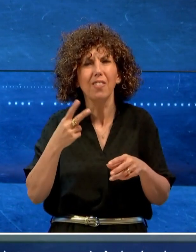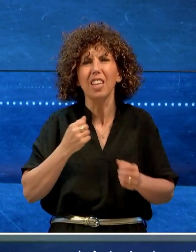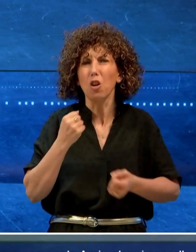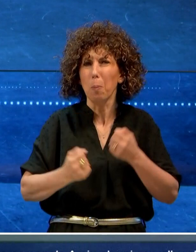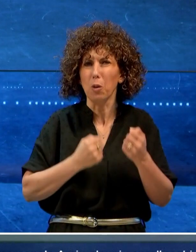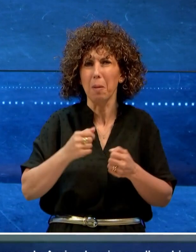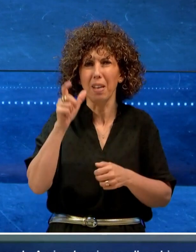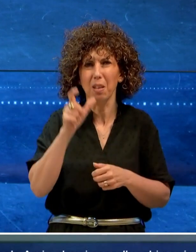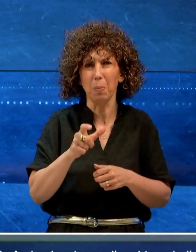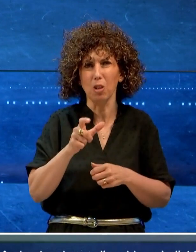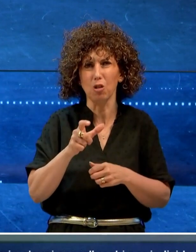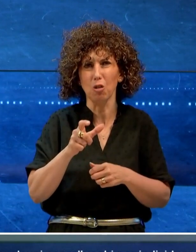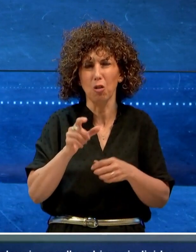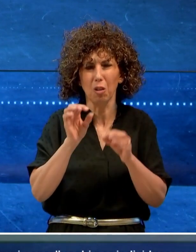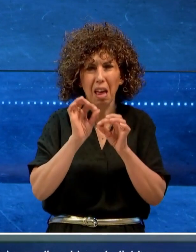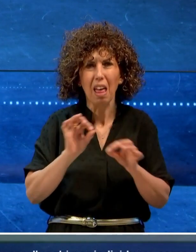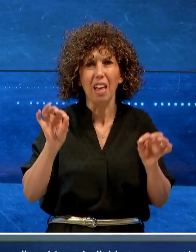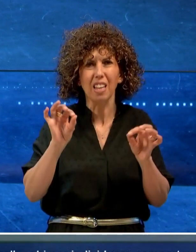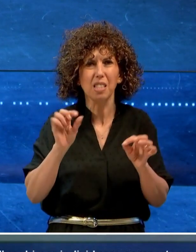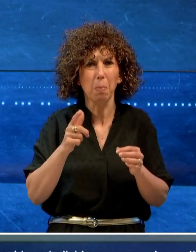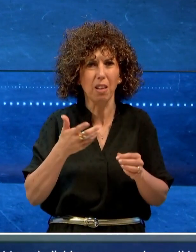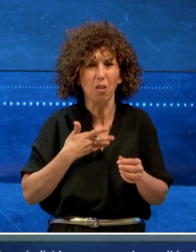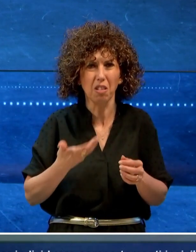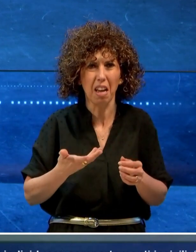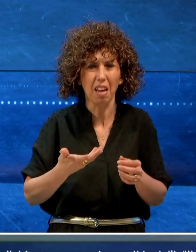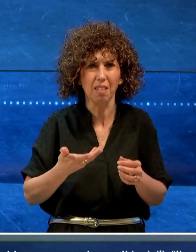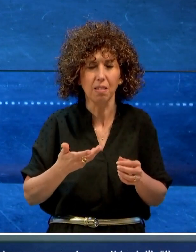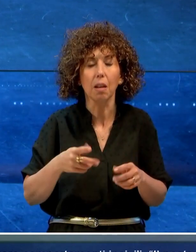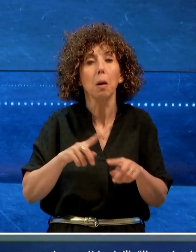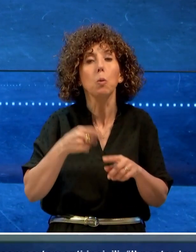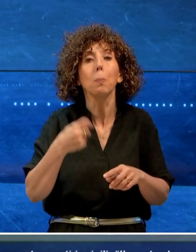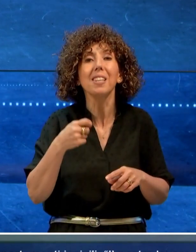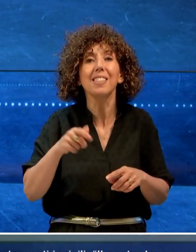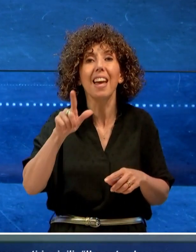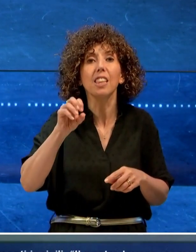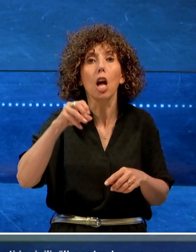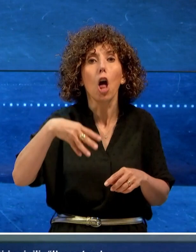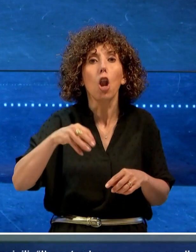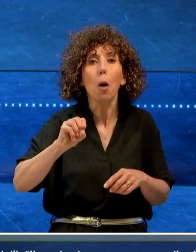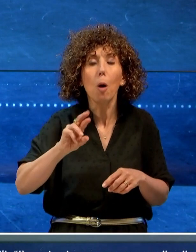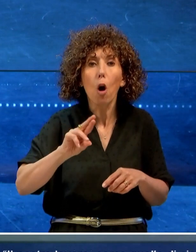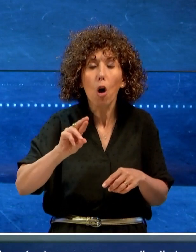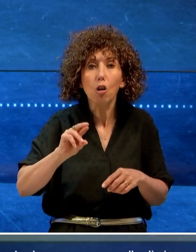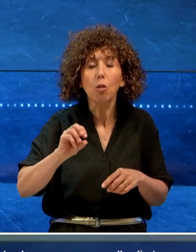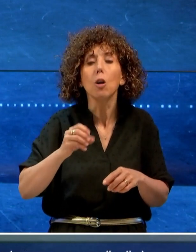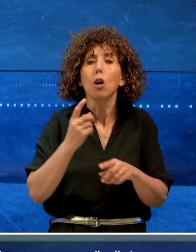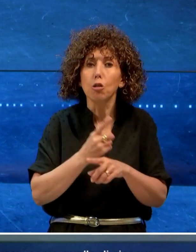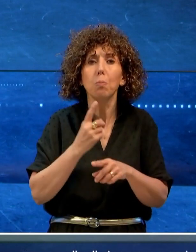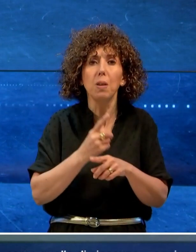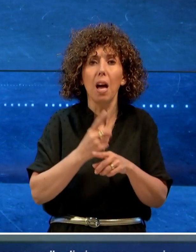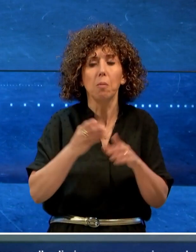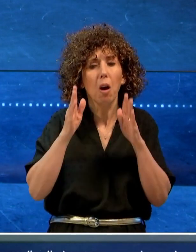incivili. Il nostro lavoro, come quello di ciascuno, aggiunge la presidente Lomoro, naturalmente è perfettibile ed è